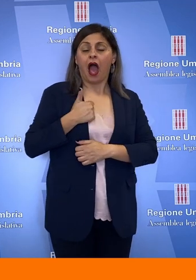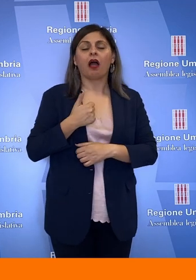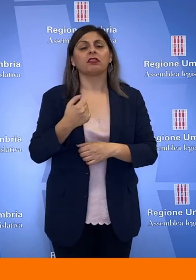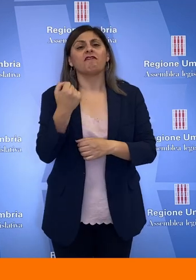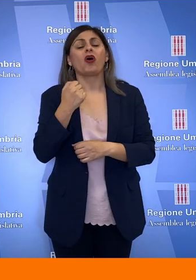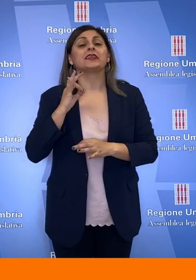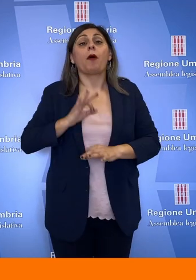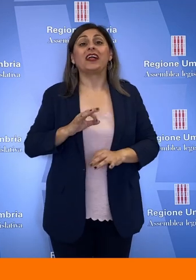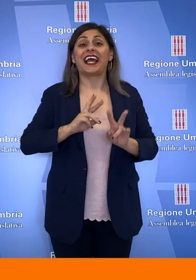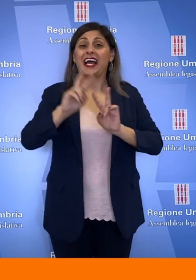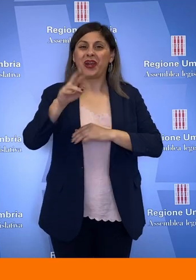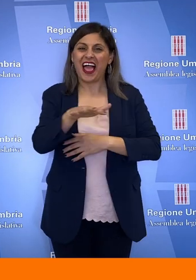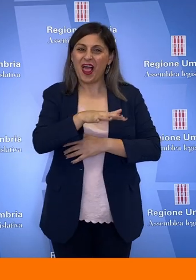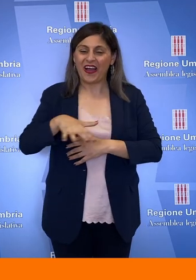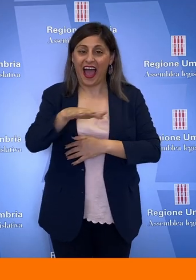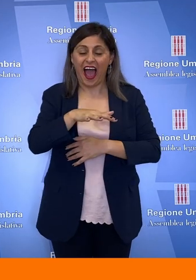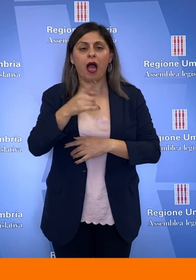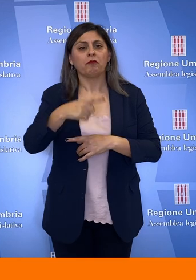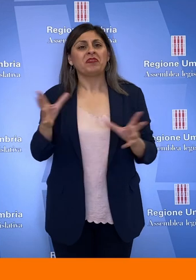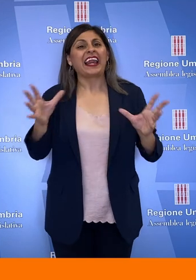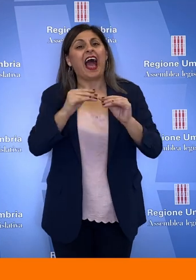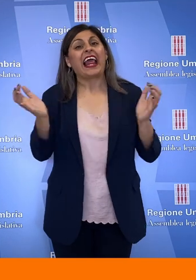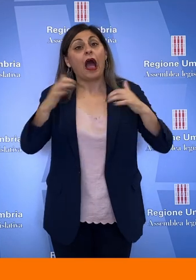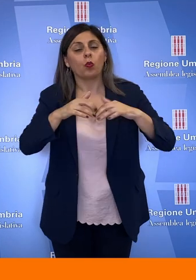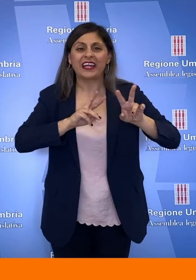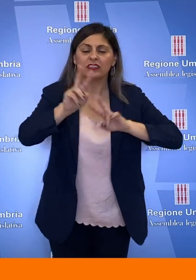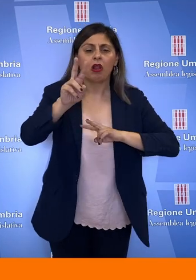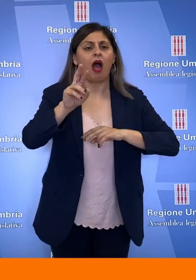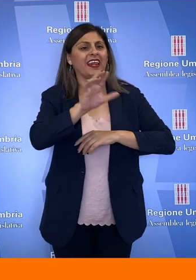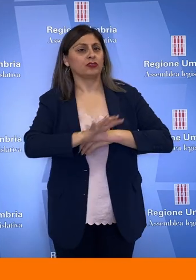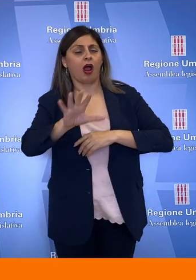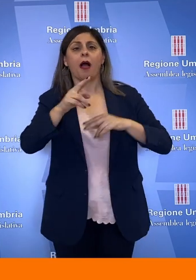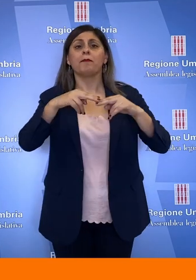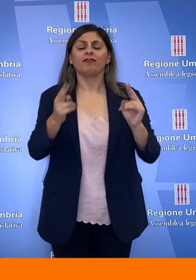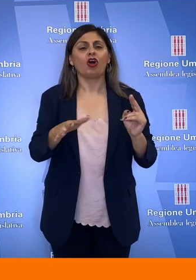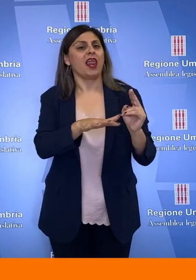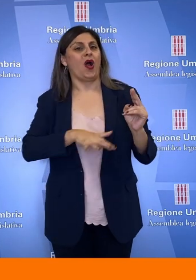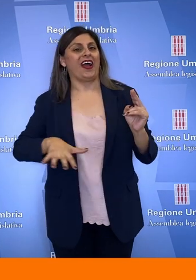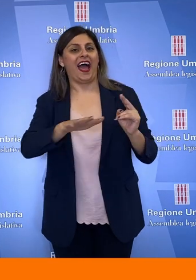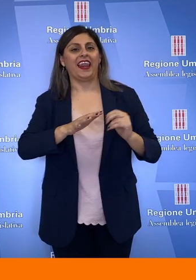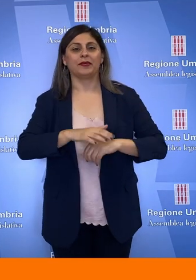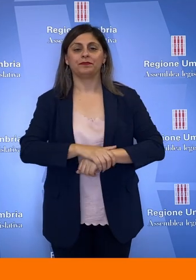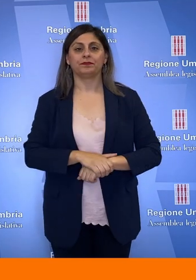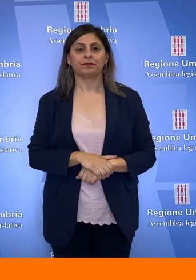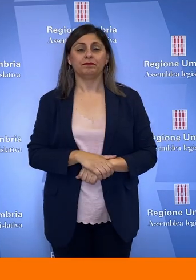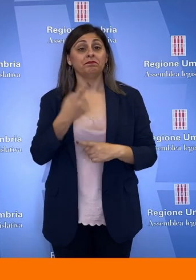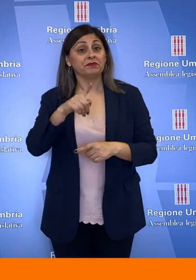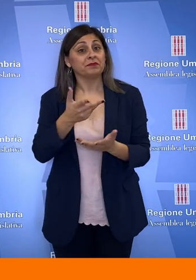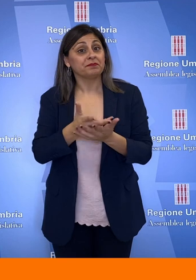forze di polizia nazionale locale, lo svolgimento di raduni nazionali, regionali, provinciali e locali. Anche per questa